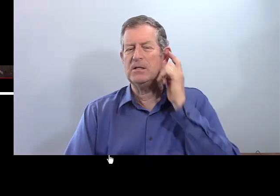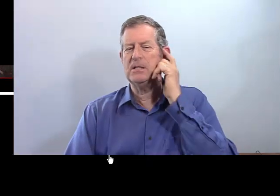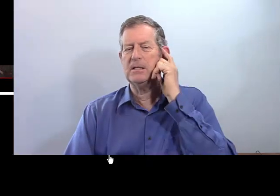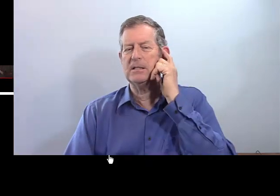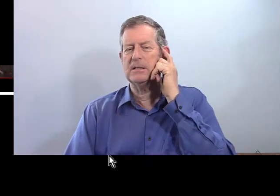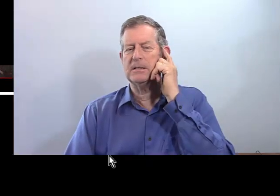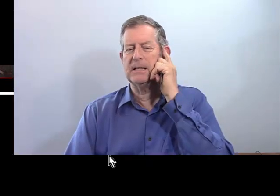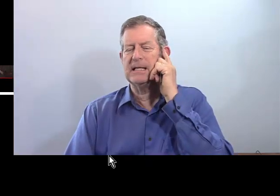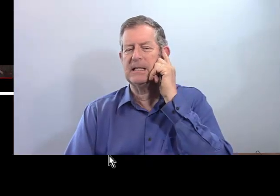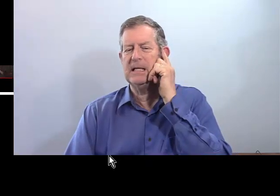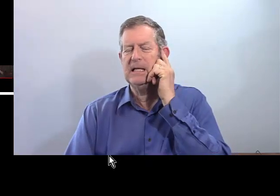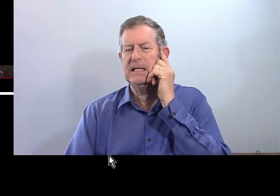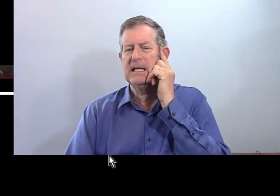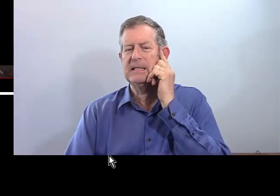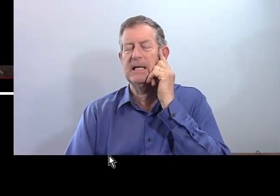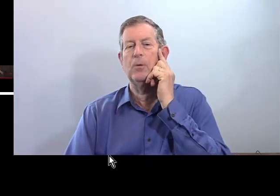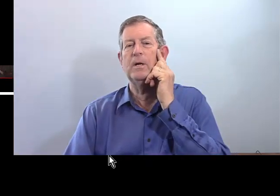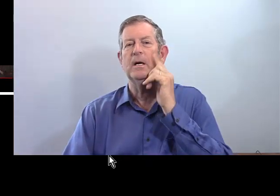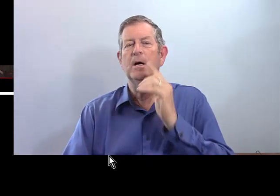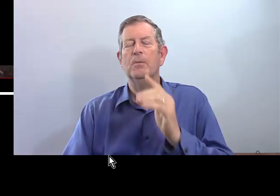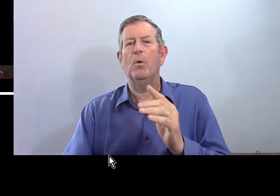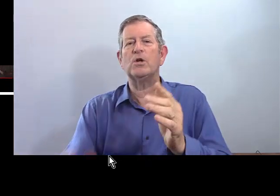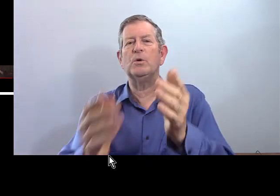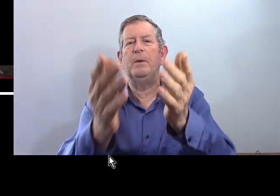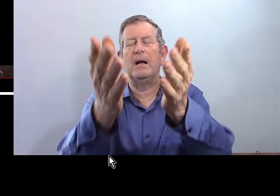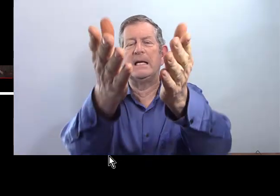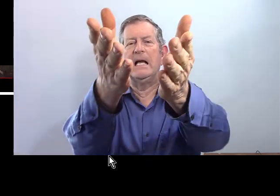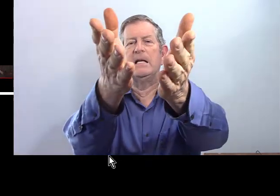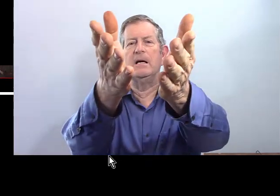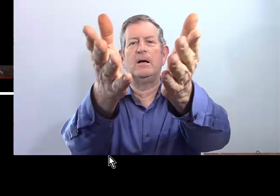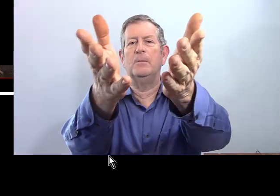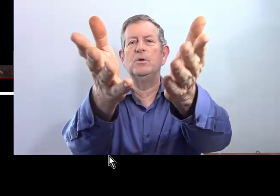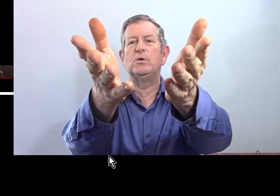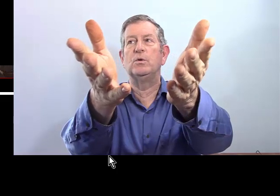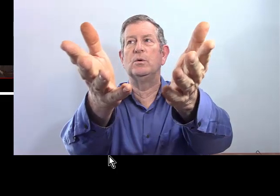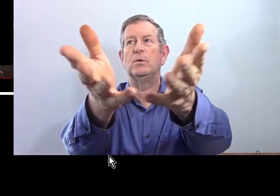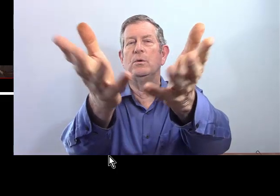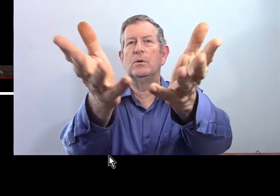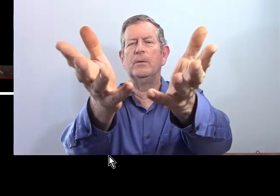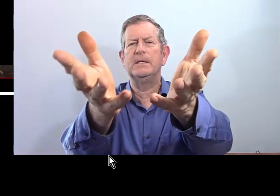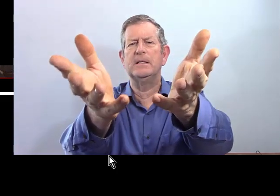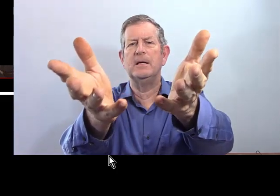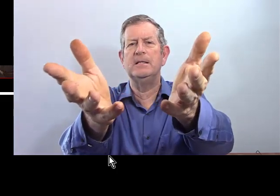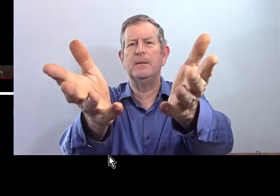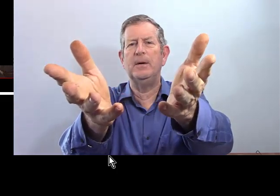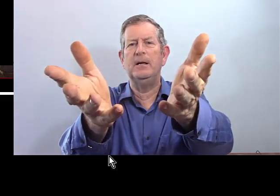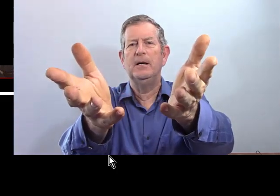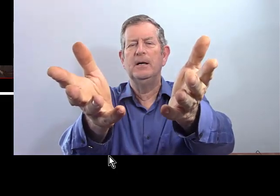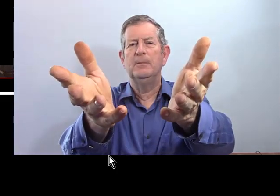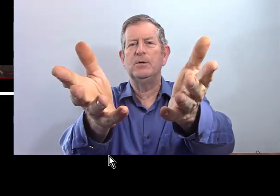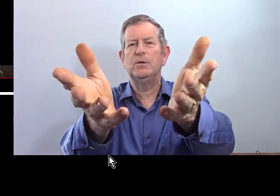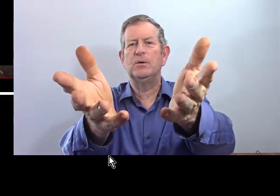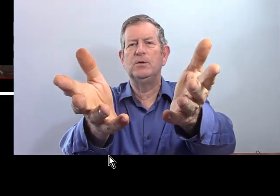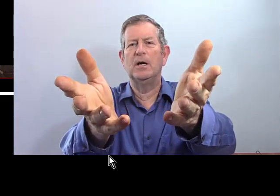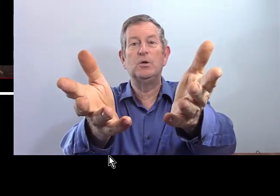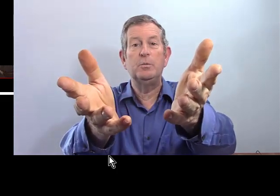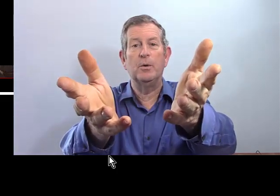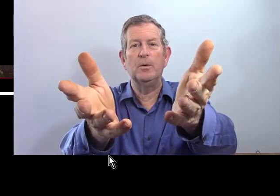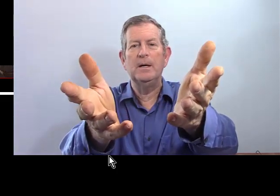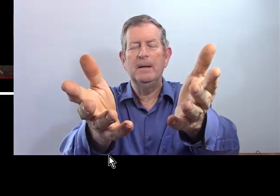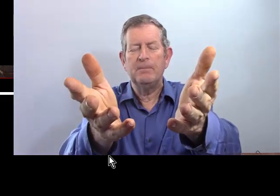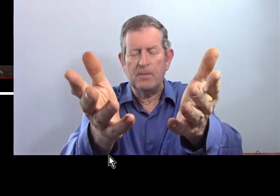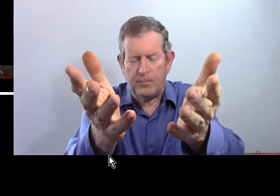Mais, maintenant, qu'est-ce qu'est l'idée ici ? Ah oui, moi, je parle à quelqu'un comme monsieur... Comment il s'appelle ? Monsieur